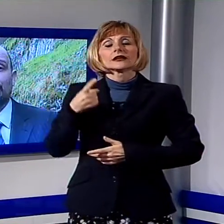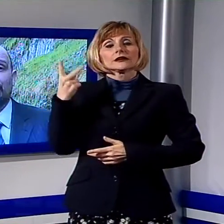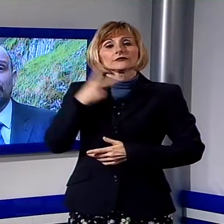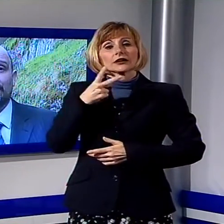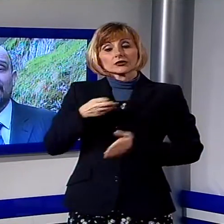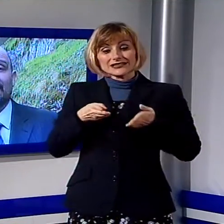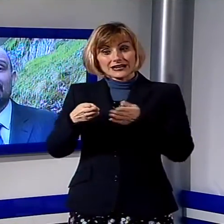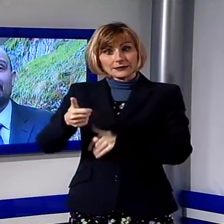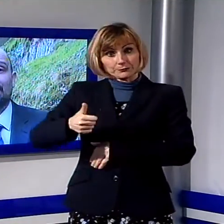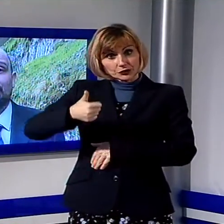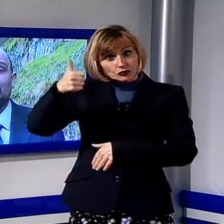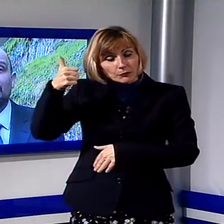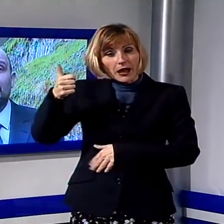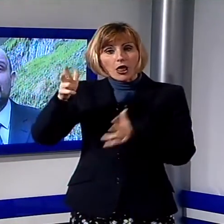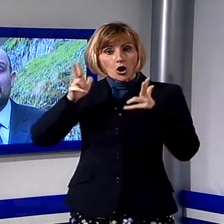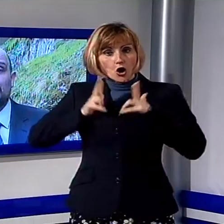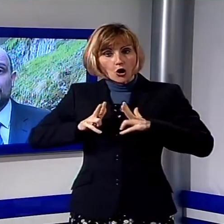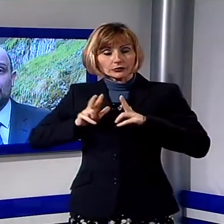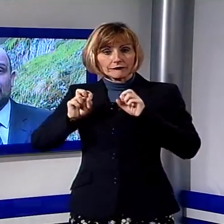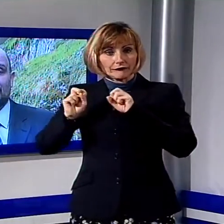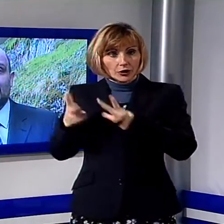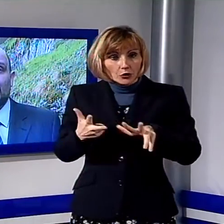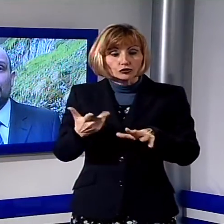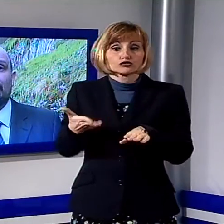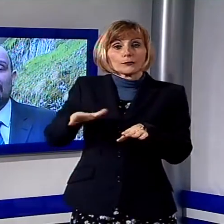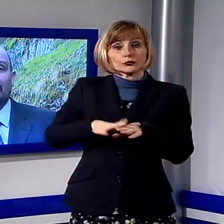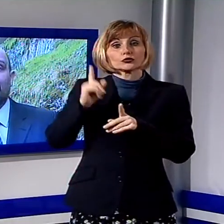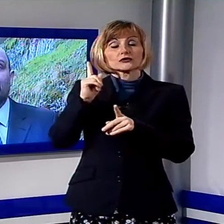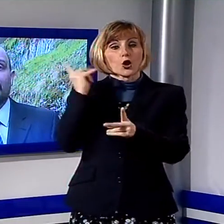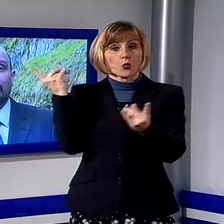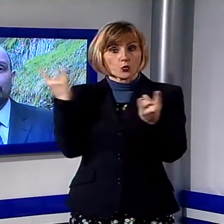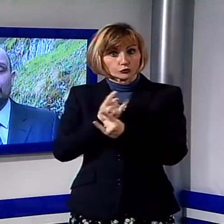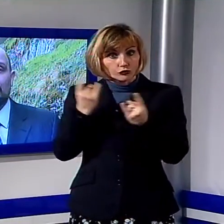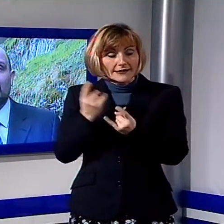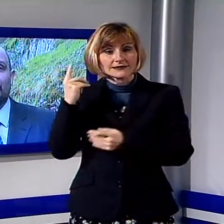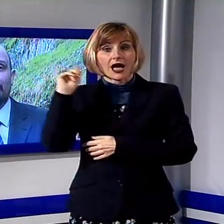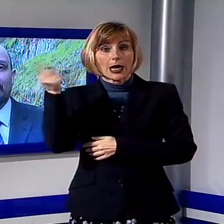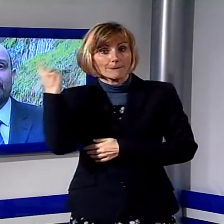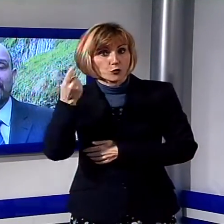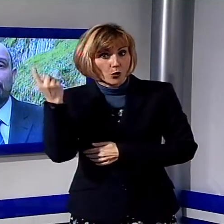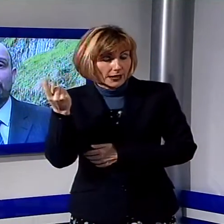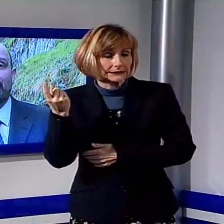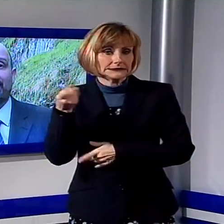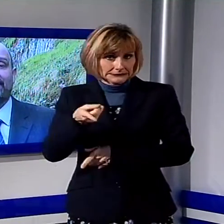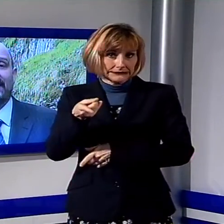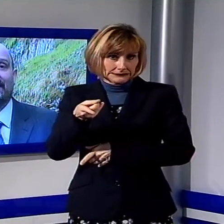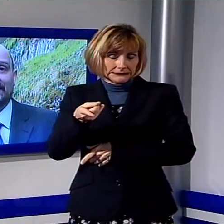più veloce, anche nel caso debba venire un'ambulanza. Quindi anche se non è nel territorio comunale di Fabbriche di Vergemoli, per noi è essenziale che sia